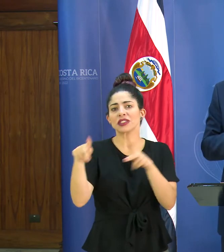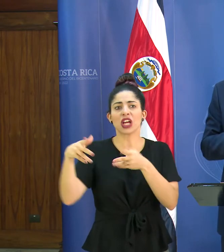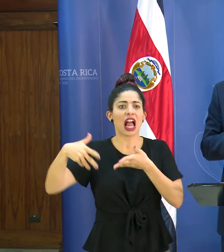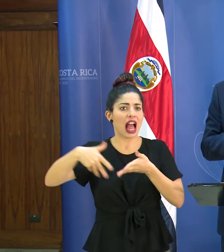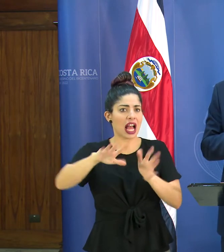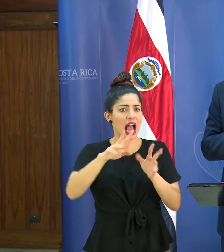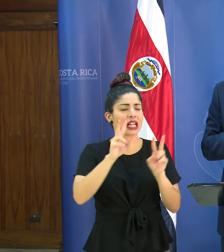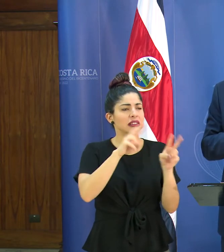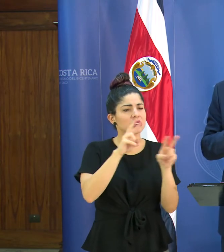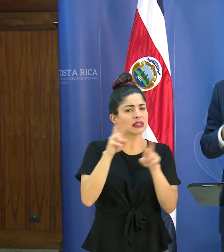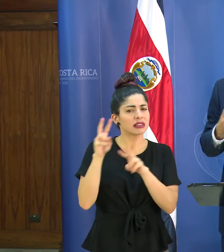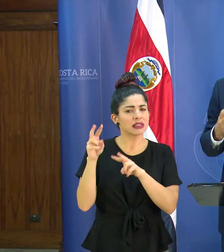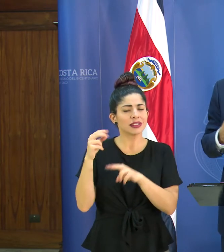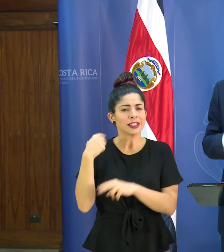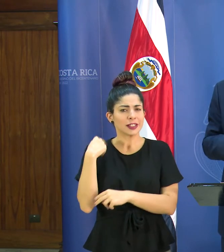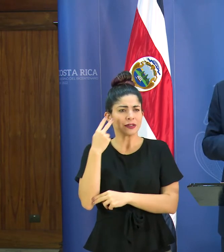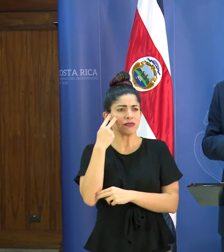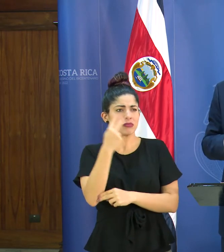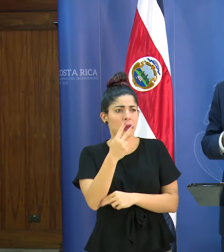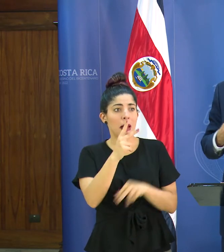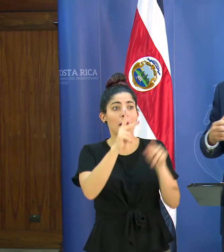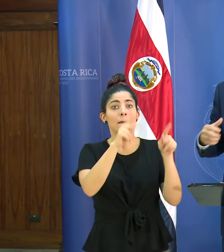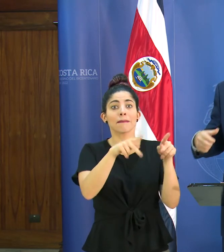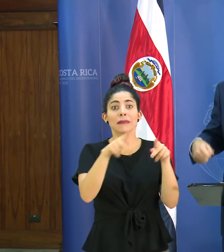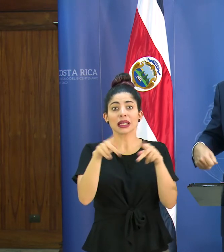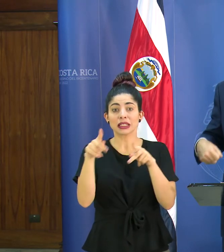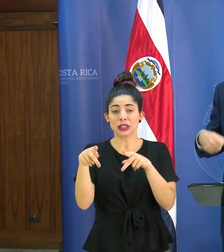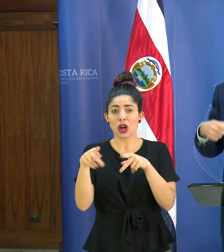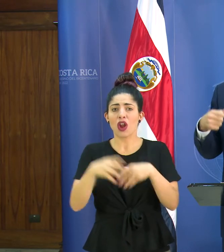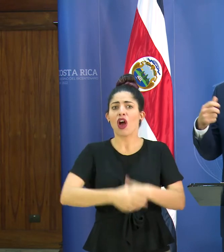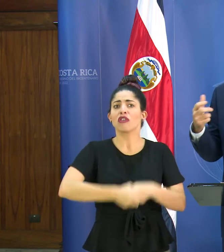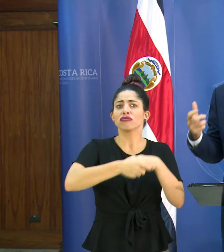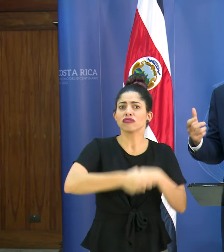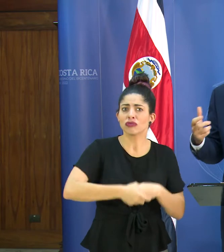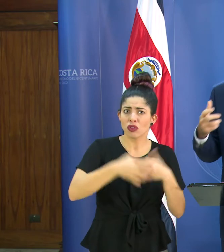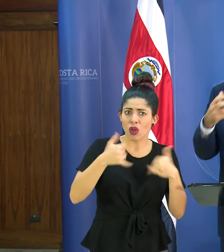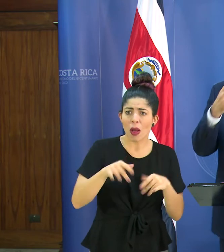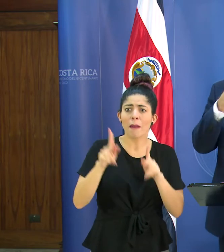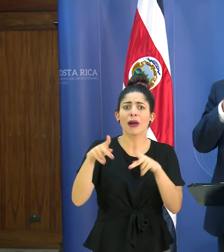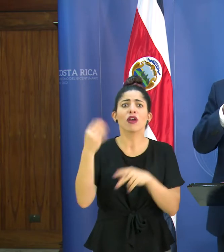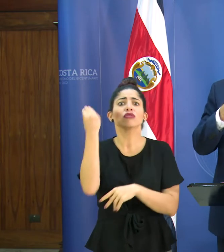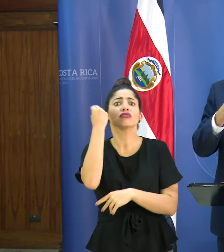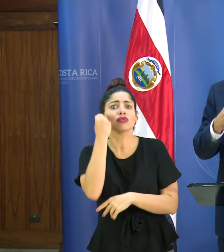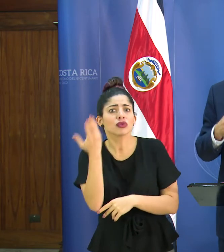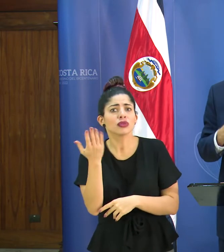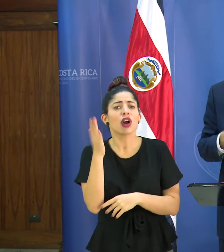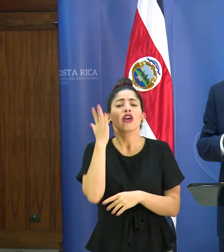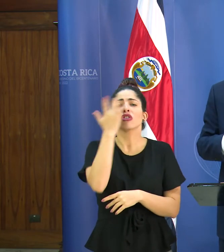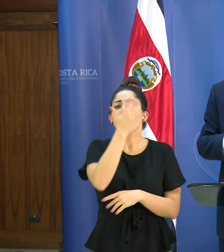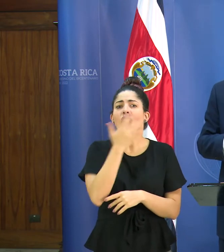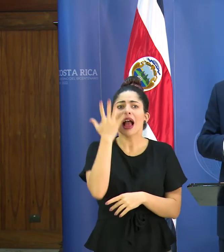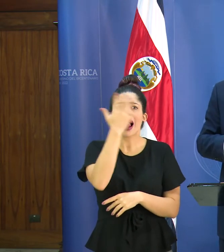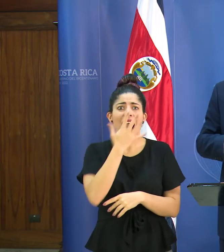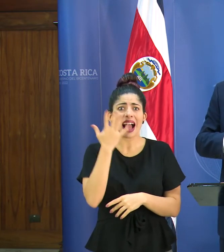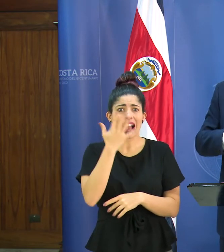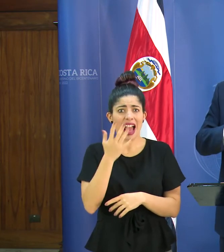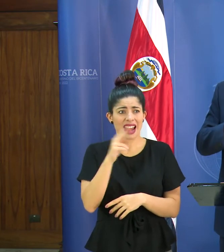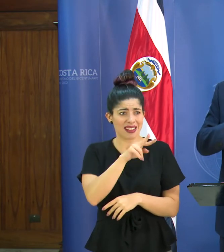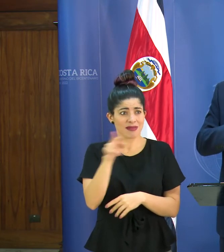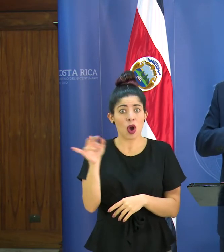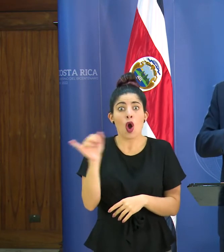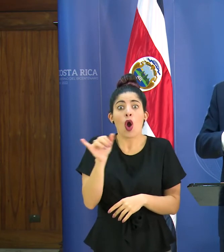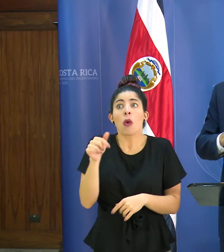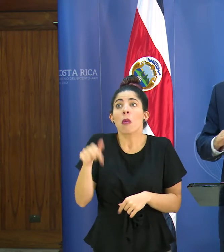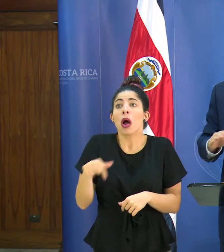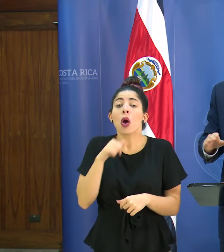y uno ve personas que están dándose la mano dándose besitos tocándose la cara como si aquí no estuviera